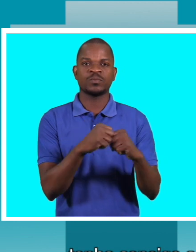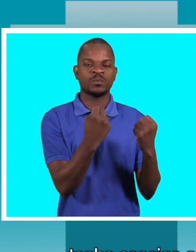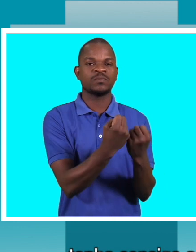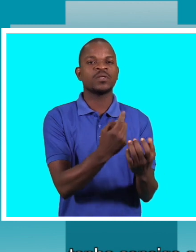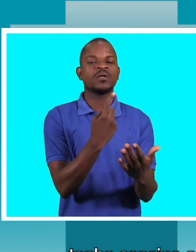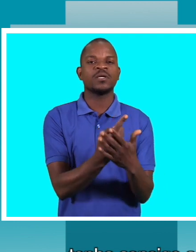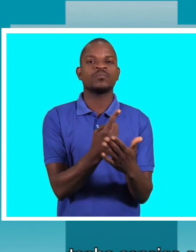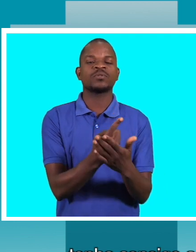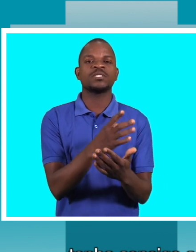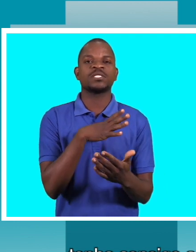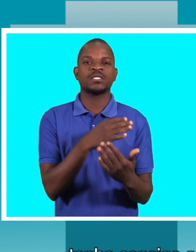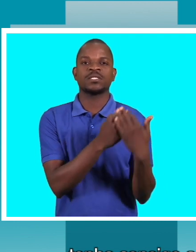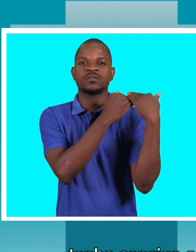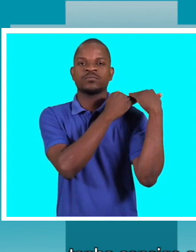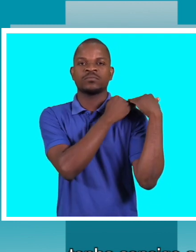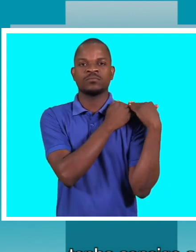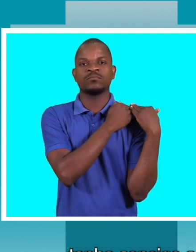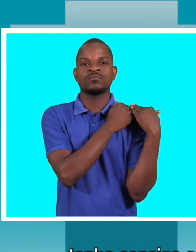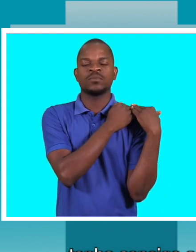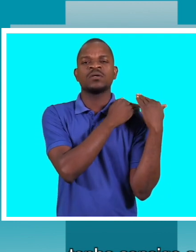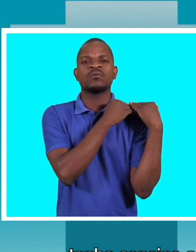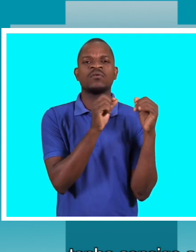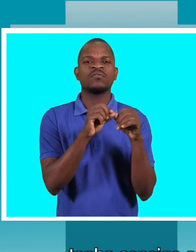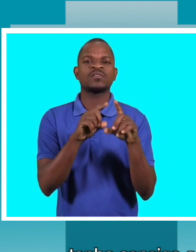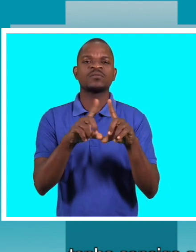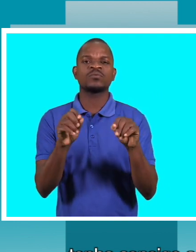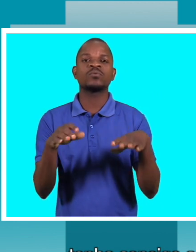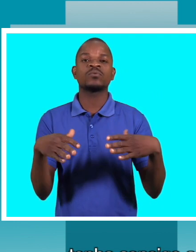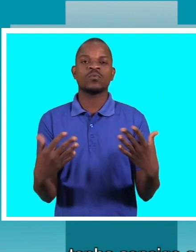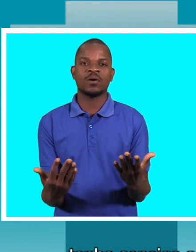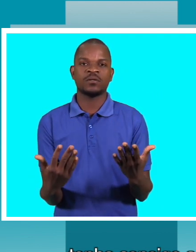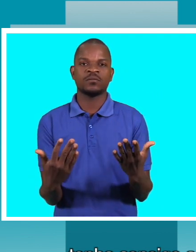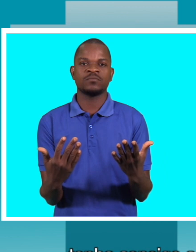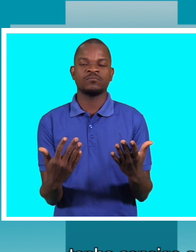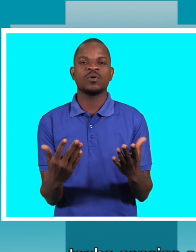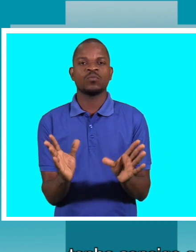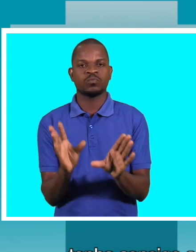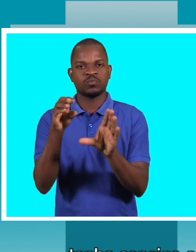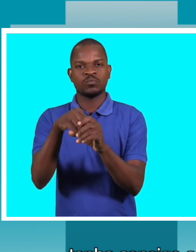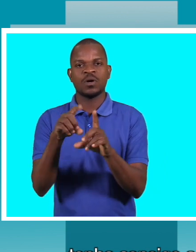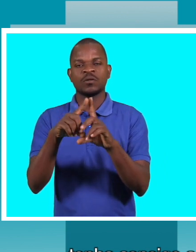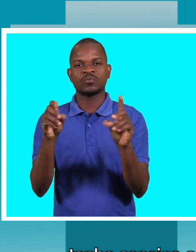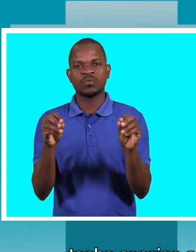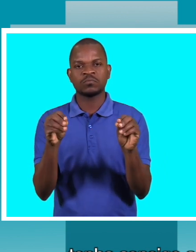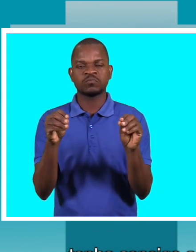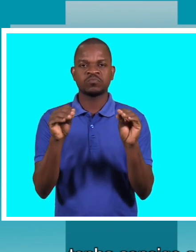a responsabilidade de incluir ações de formação, de